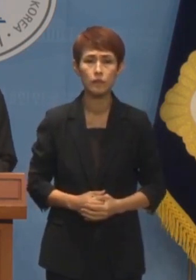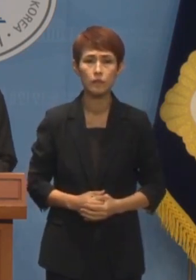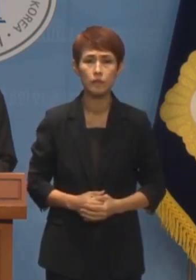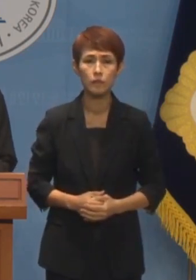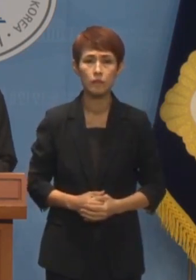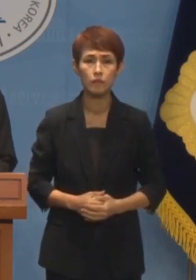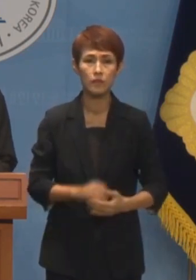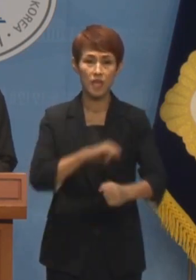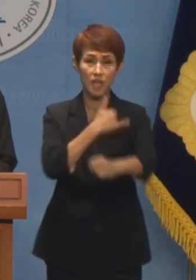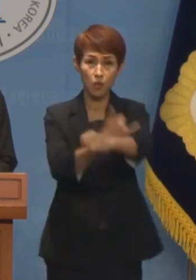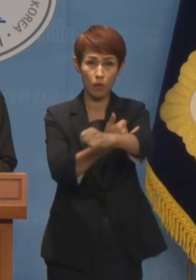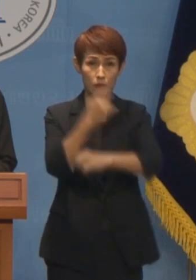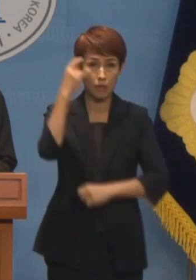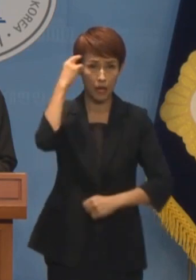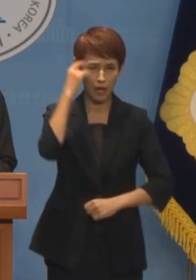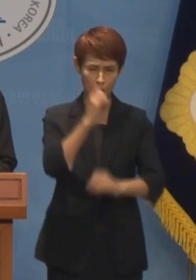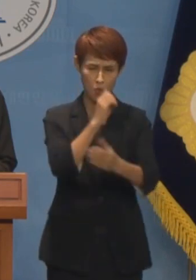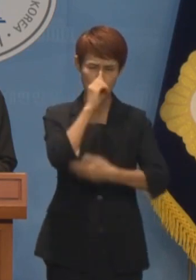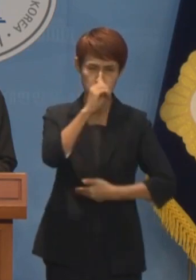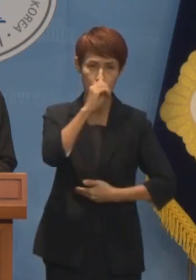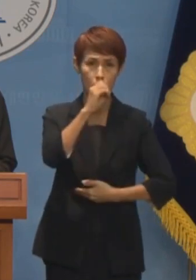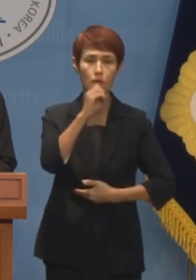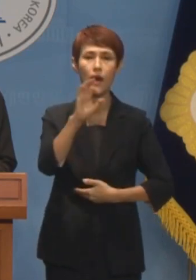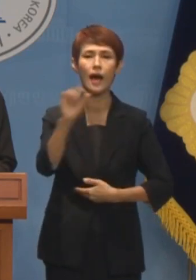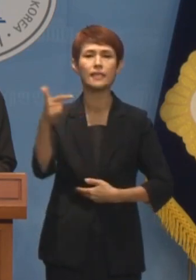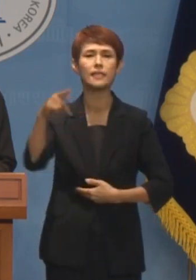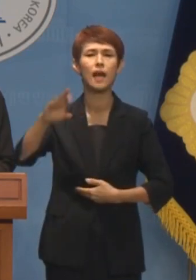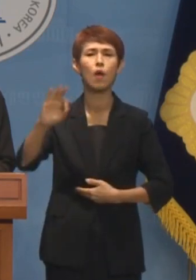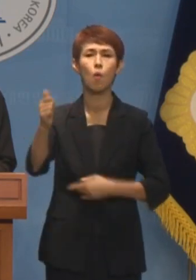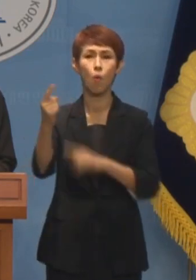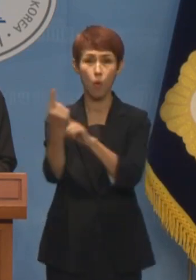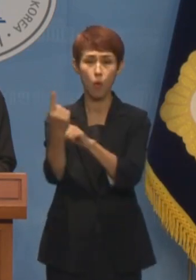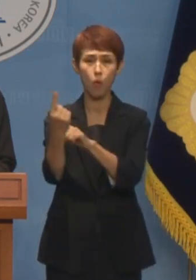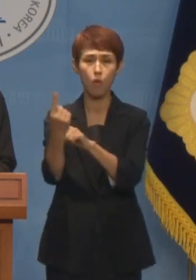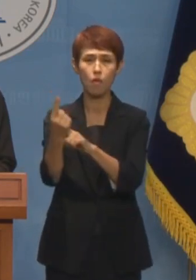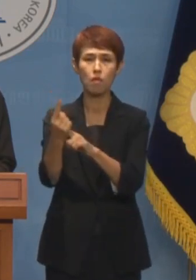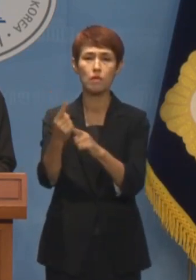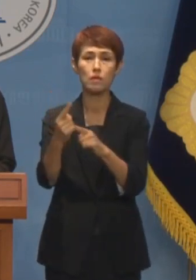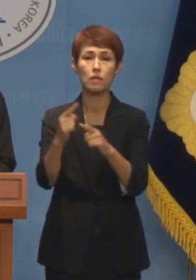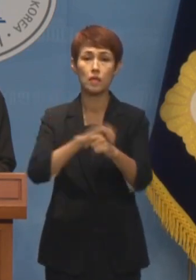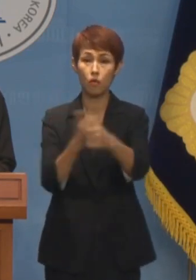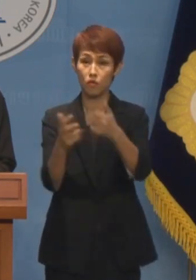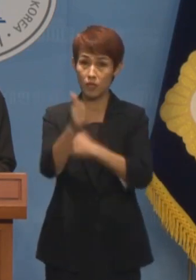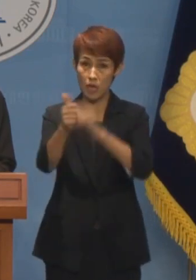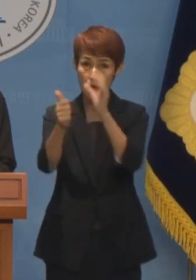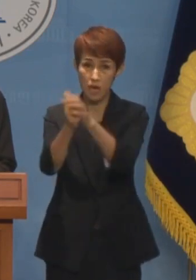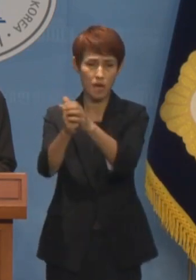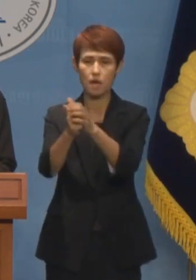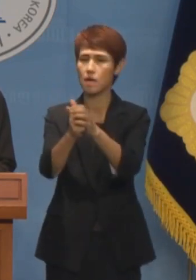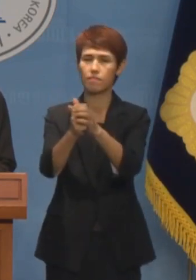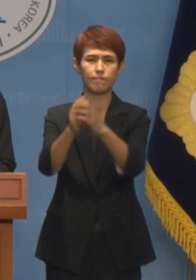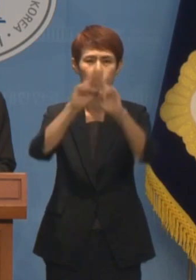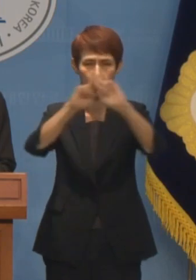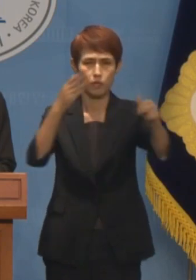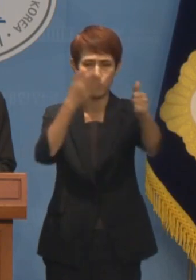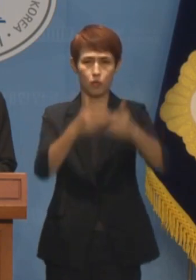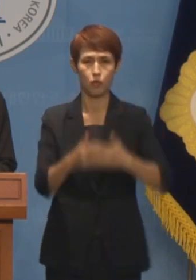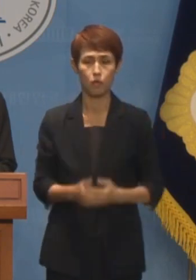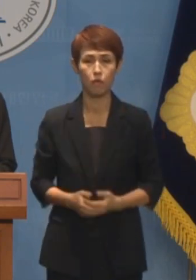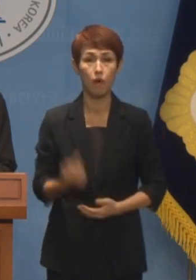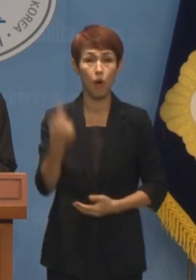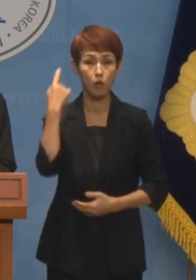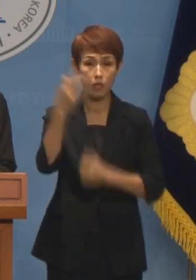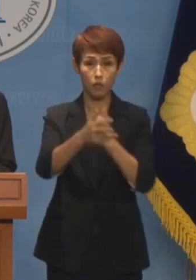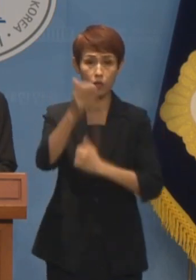인권의식 제로 안창호 후보자 지명 당장 철회하라. 어제 안창호 국가인권위원회 위원장 후보자